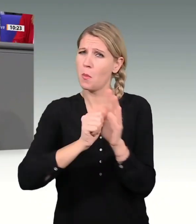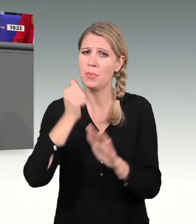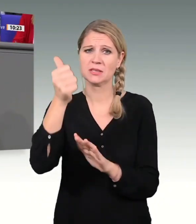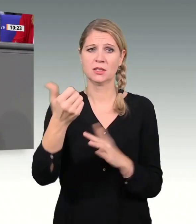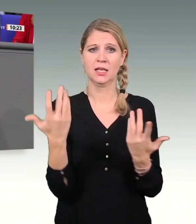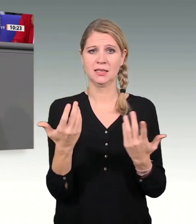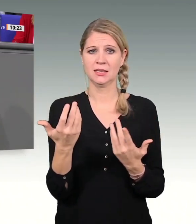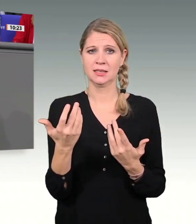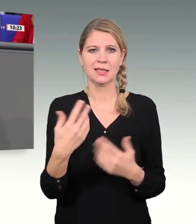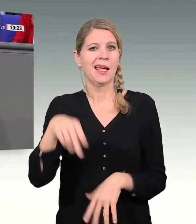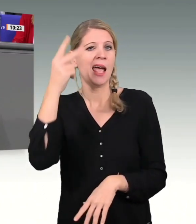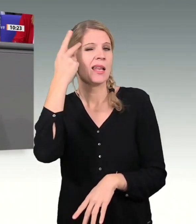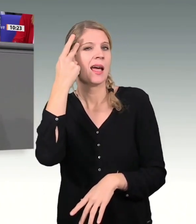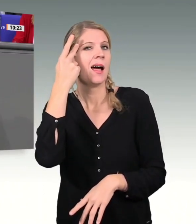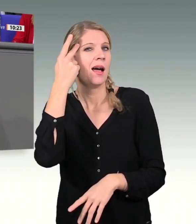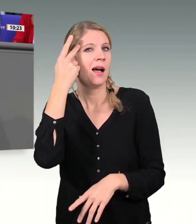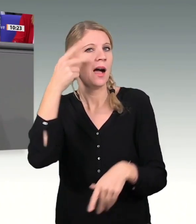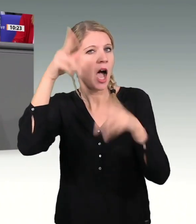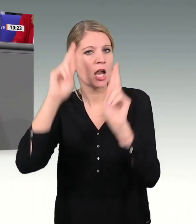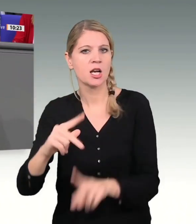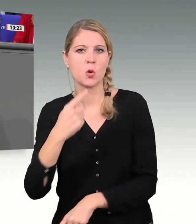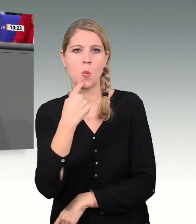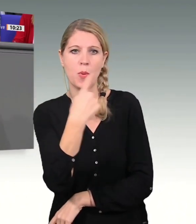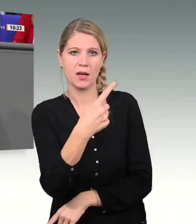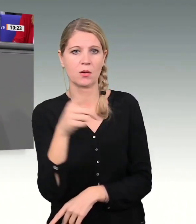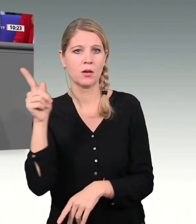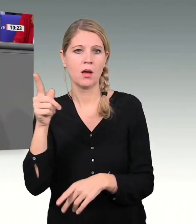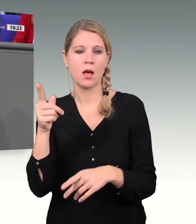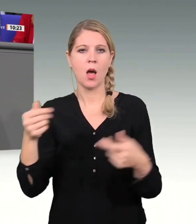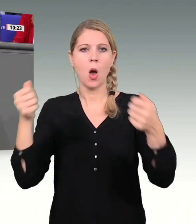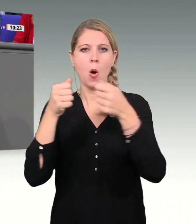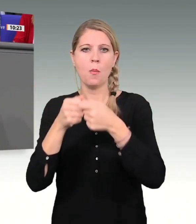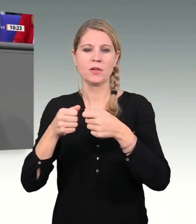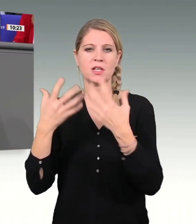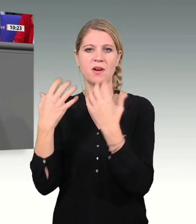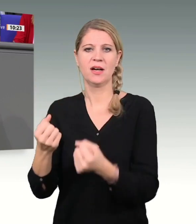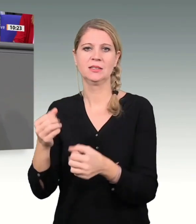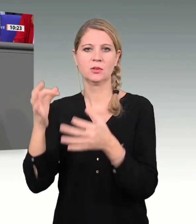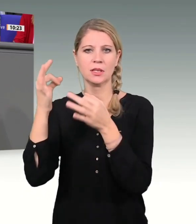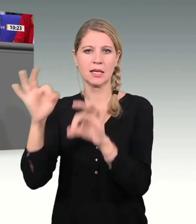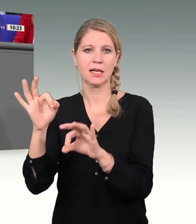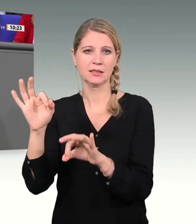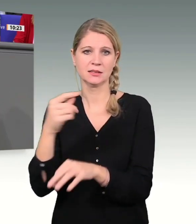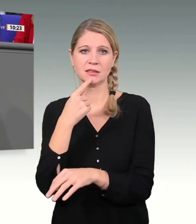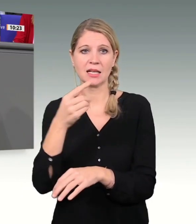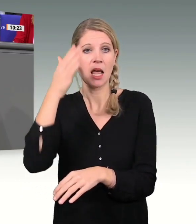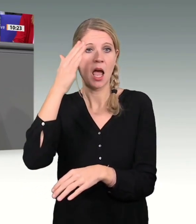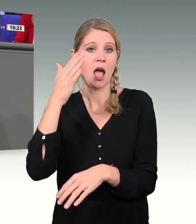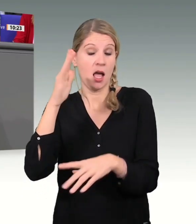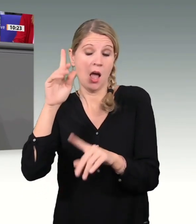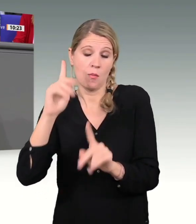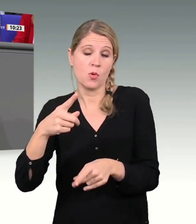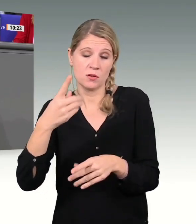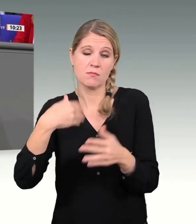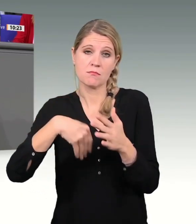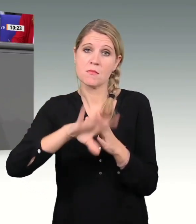aufgegeben hat, um unser Land zukunftsfähig zu machen, Arbeitsplätze zu sichern und die Menschen in diese neue